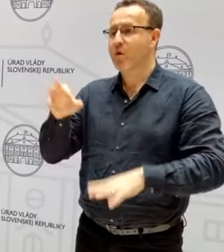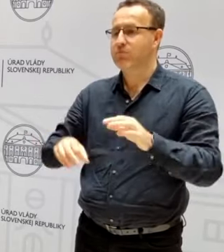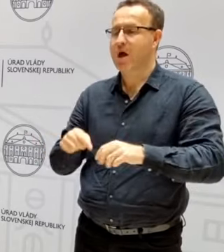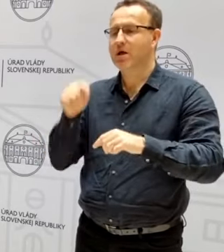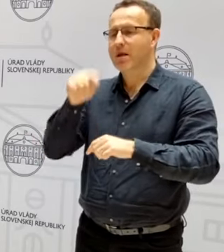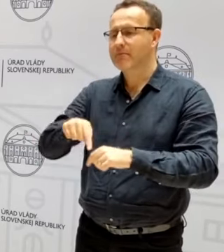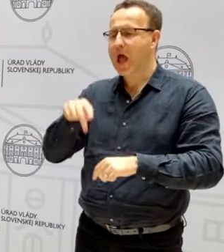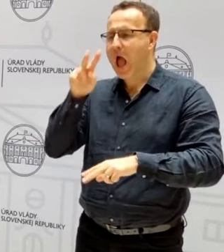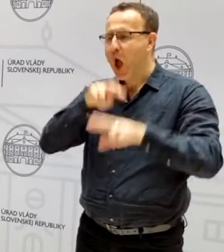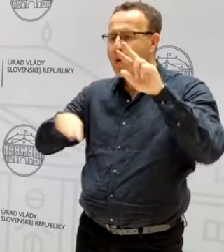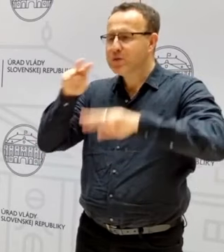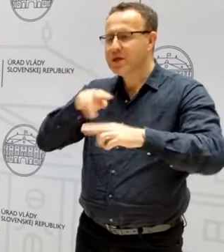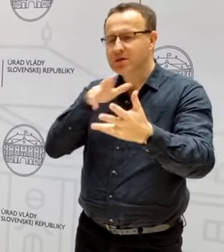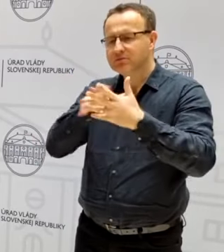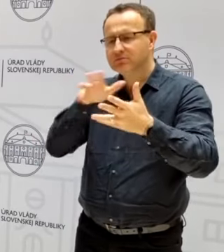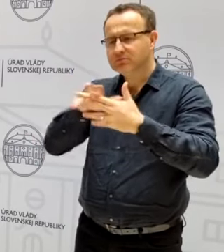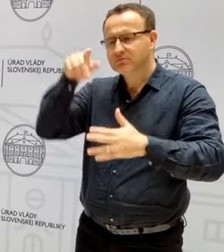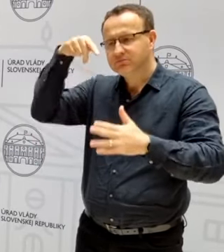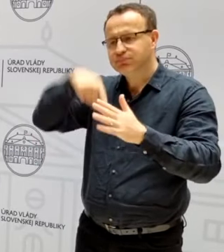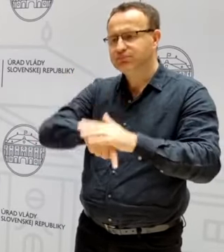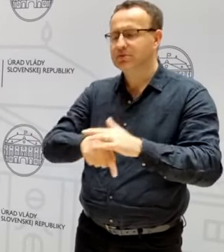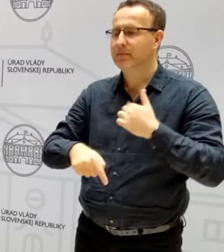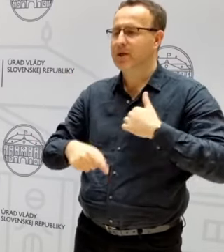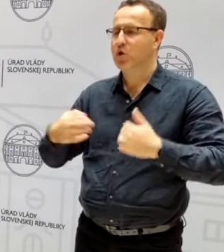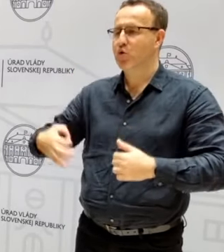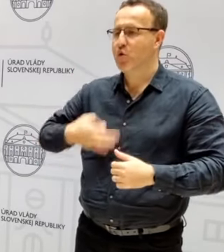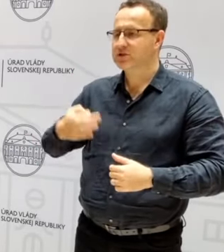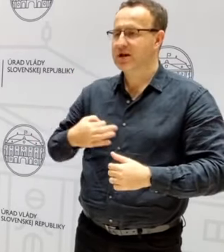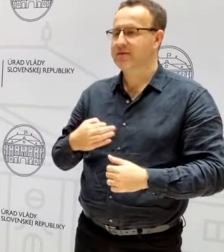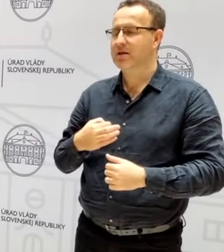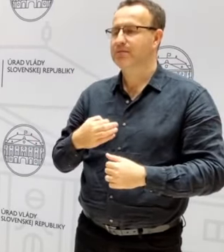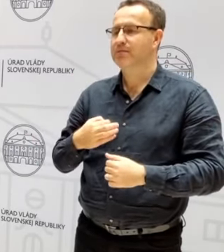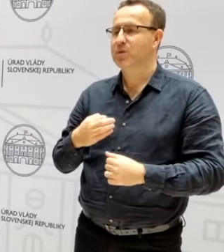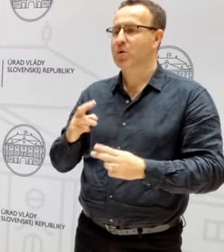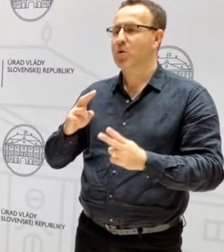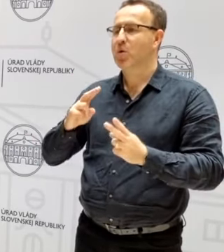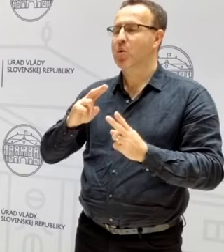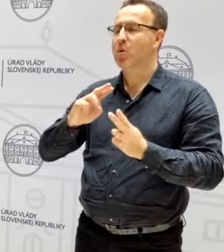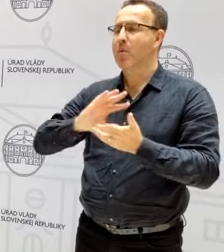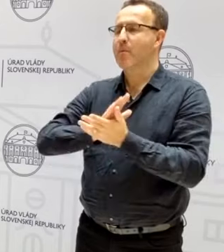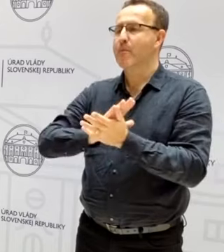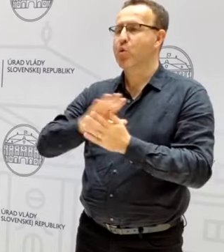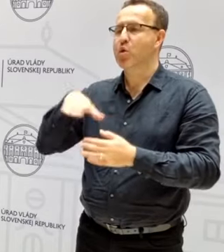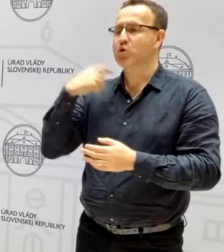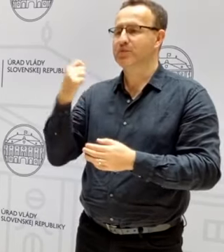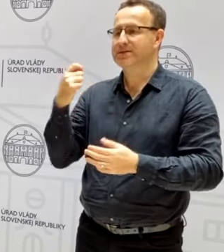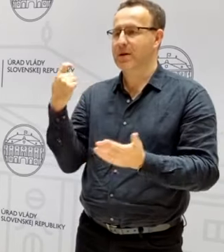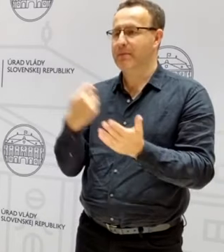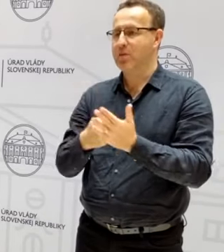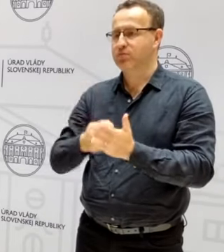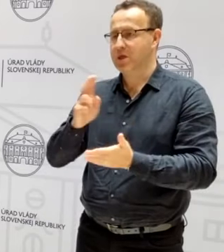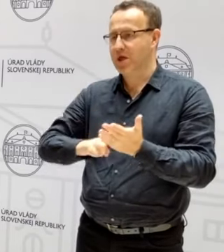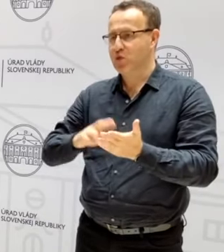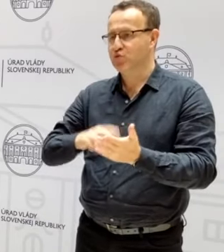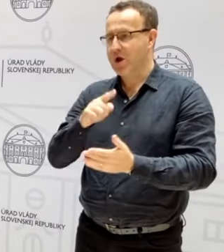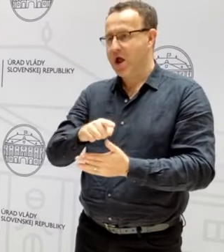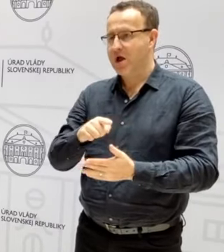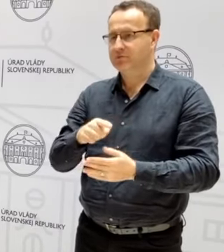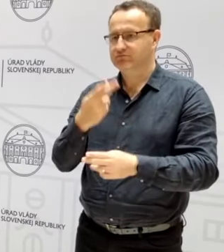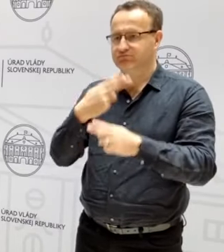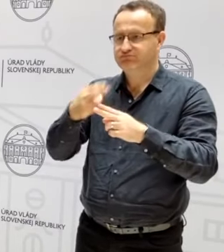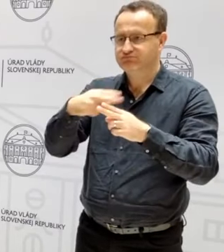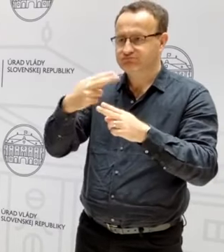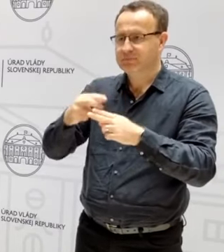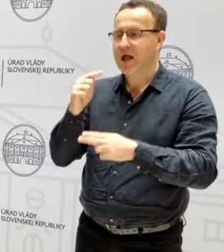na základe ktorého sme nielen ozdravili podostarskú platobnú agentúru a získávame na základe jeho